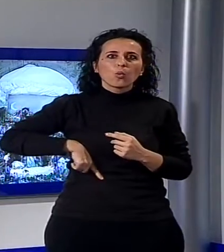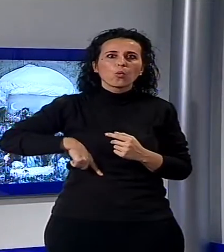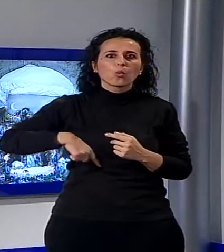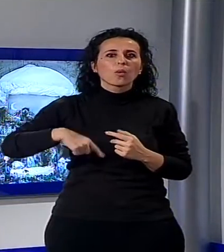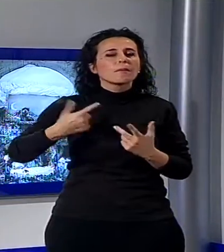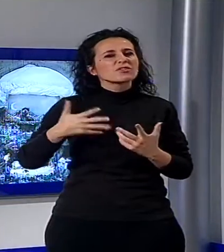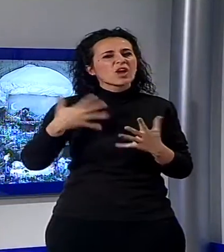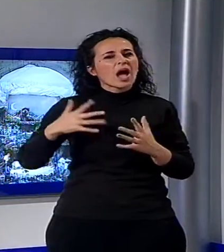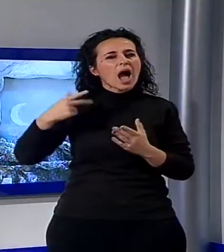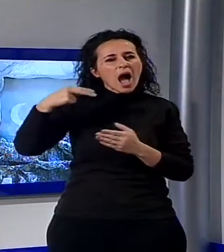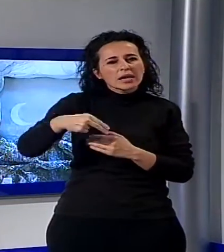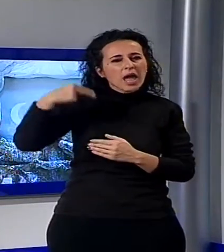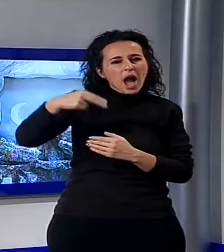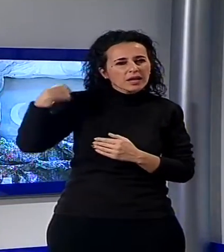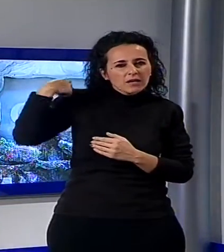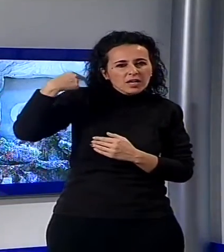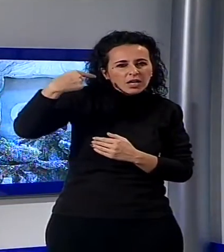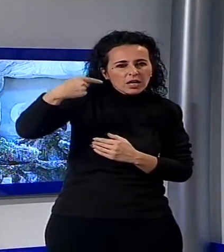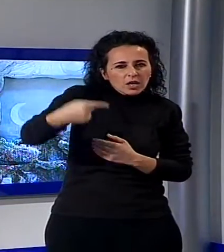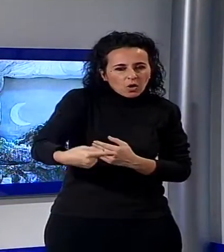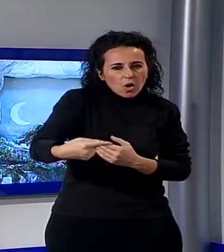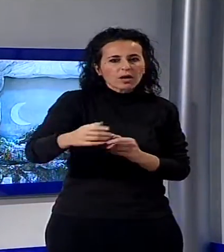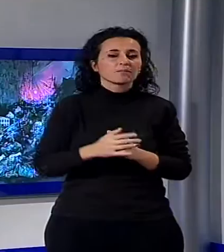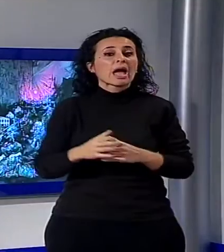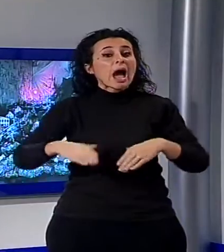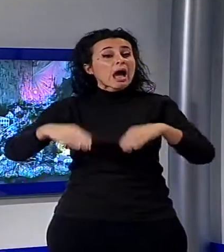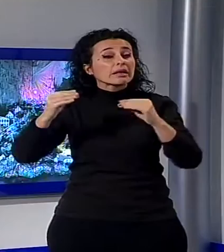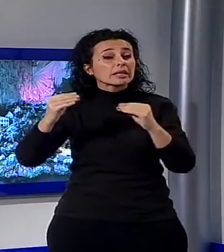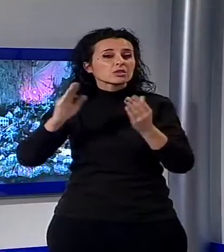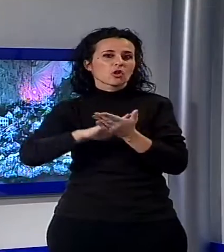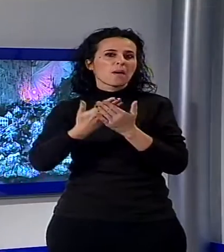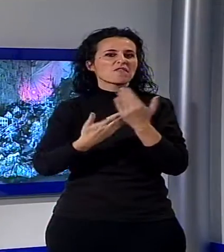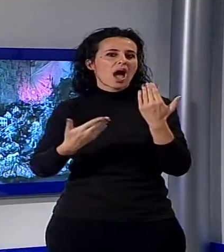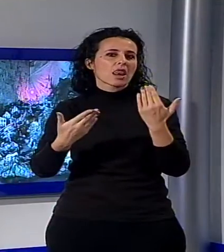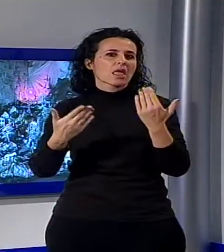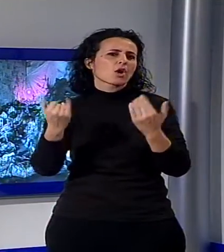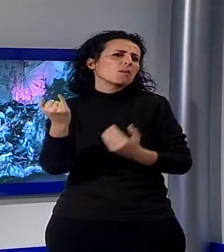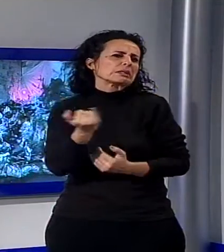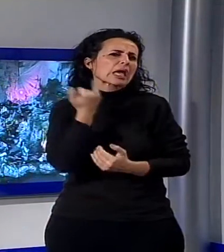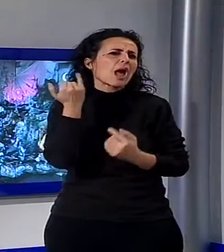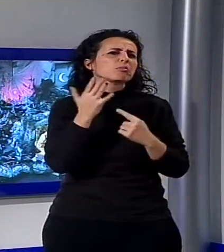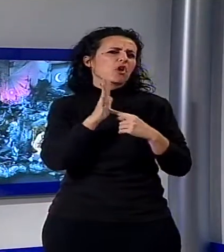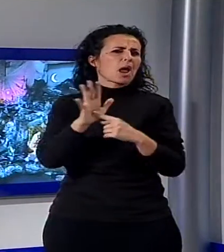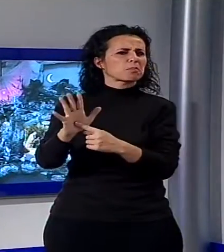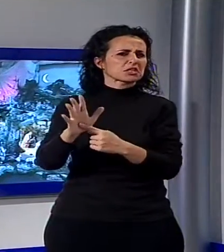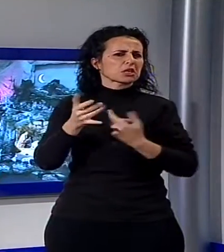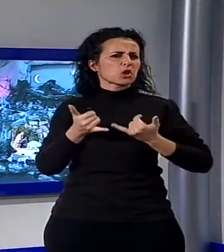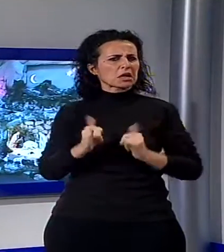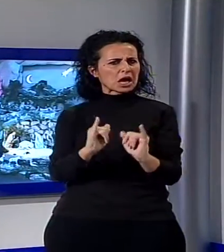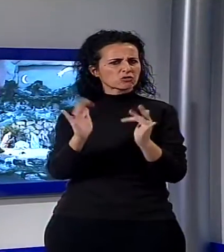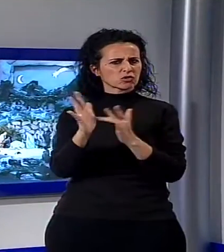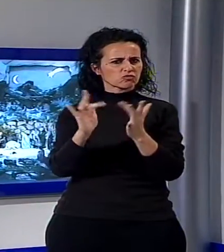di tutta la piana di Lucca. Quello nato come semplice rappresentazione della natività, negli anni si è arricchito di numerose